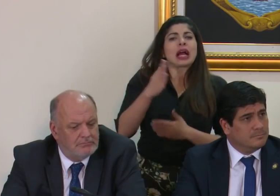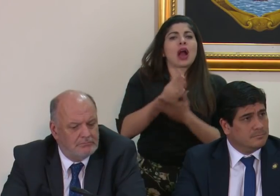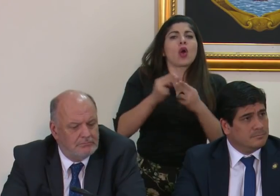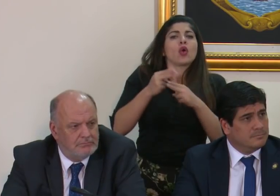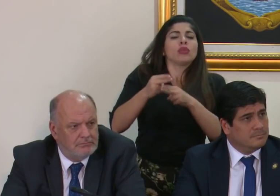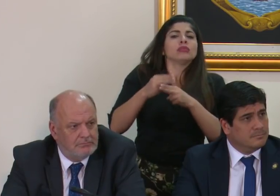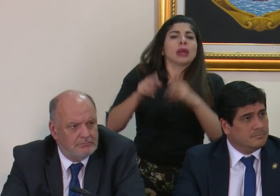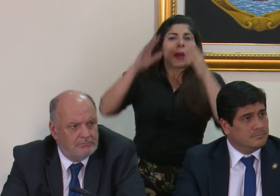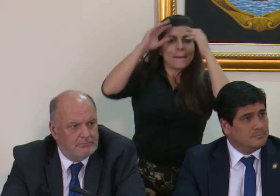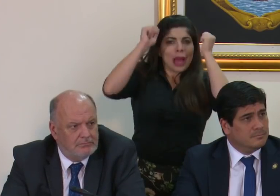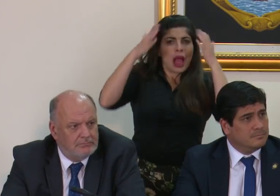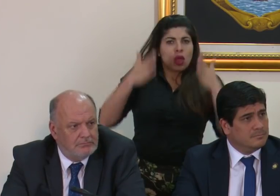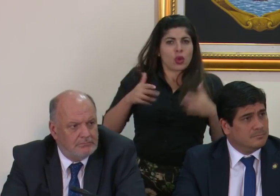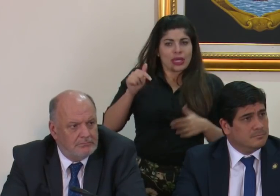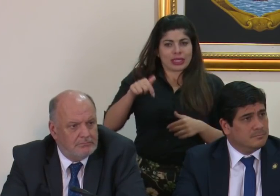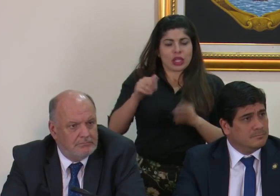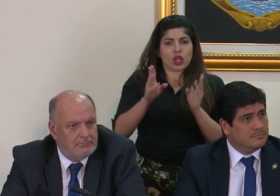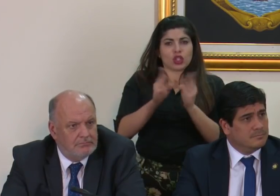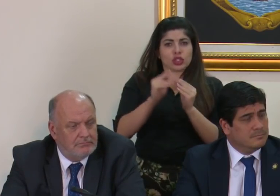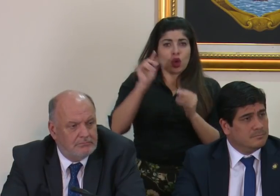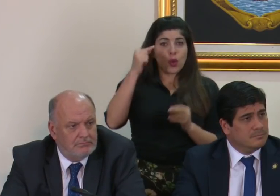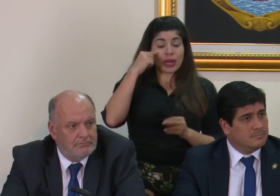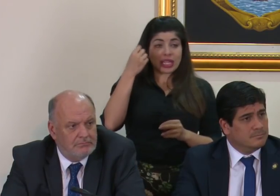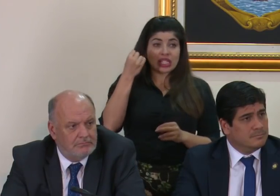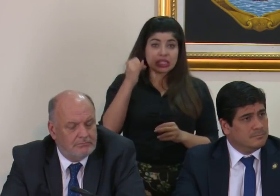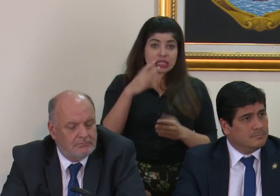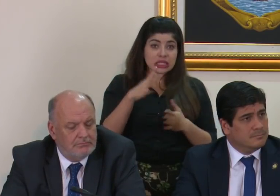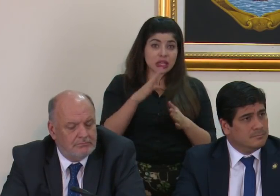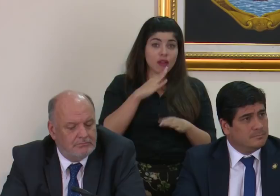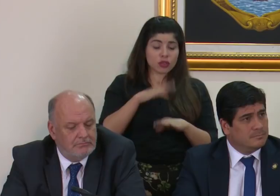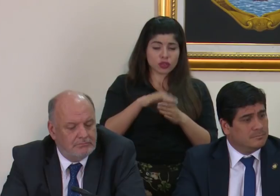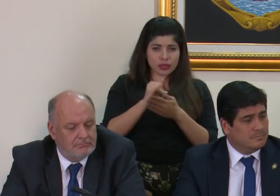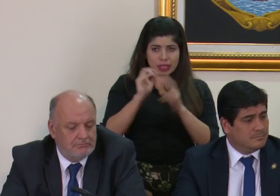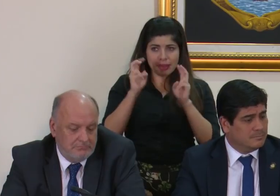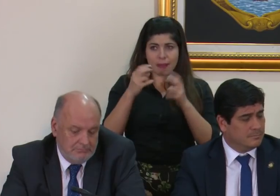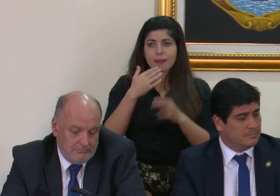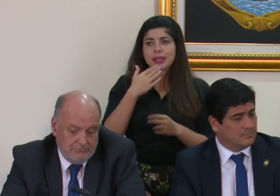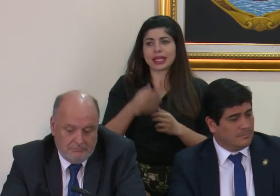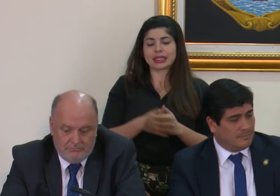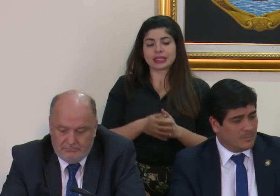embajadores en este consejo de gobierno si se habló de ese tema gracias